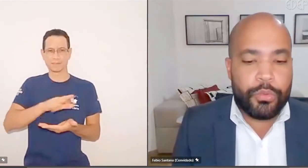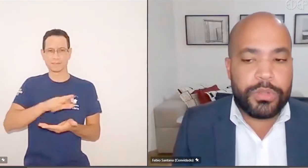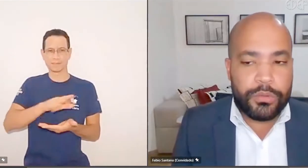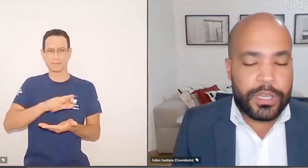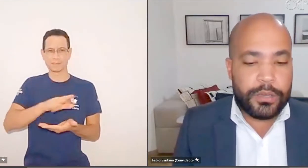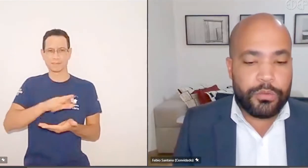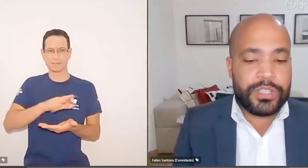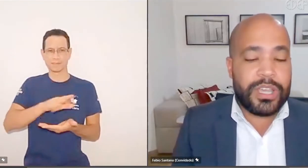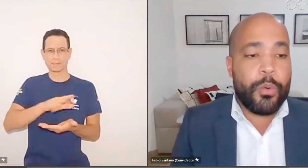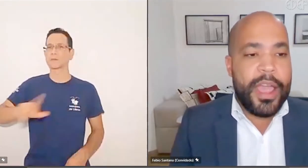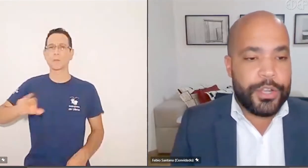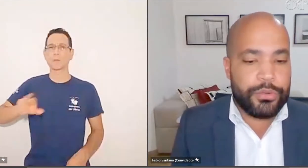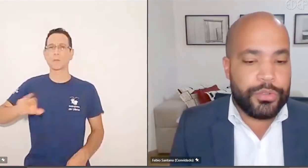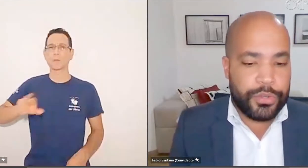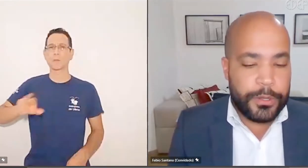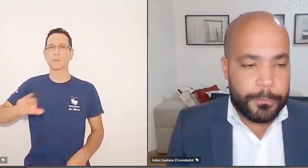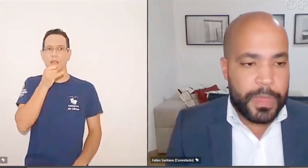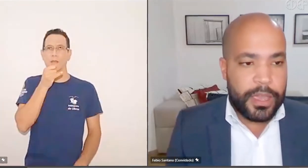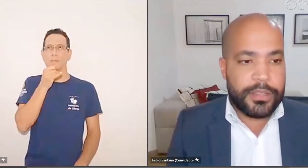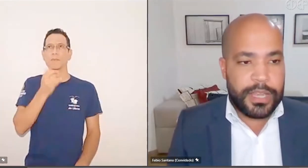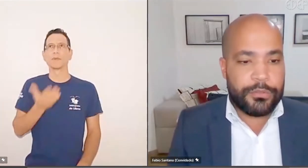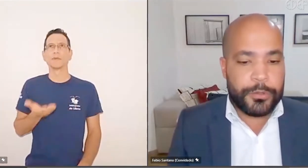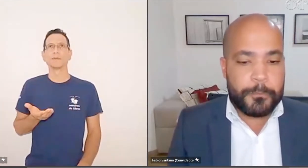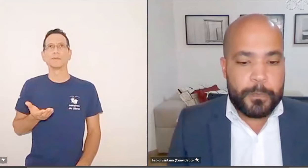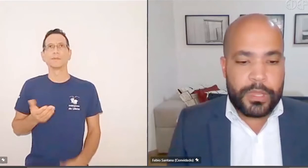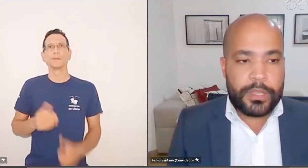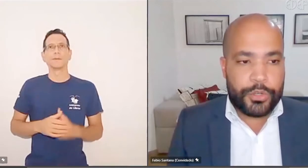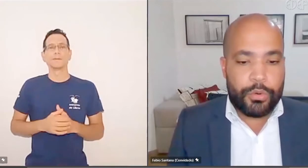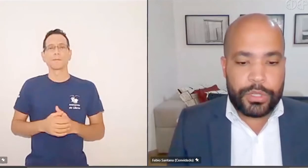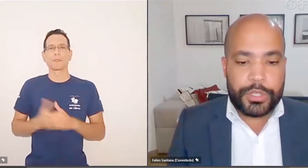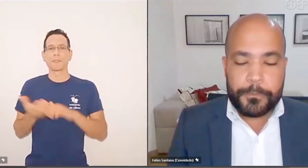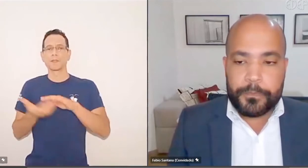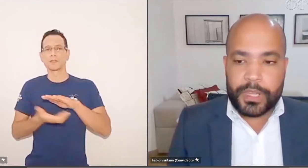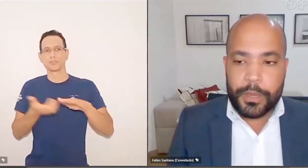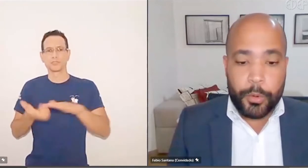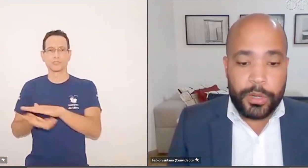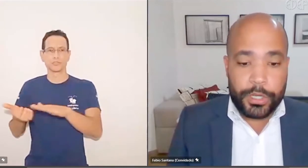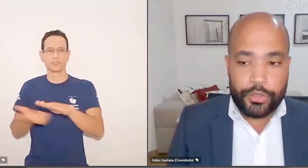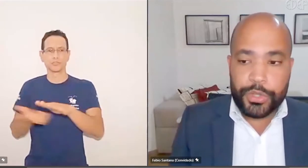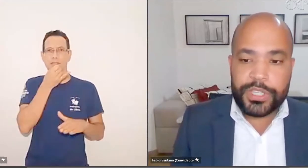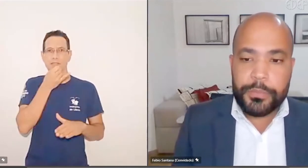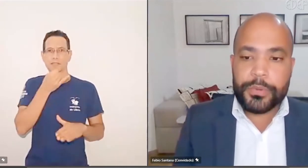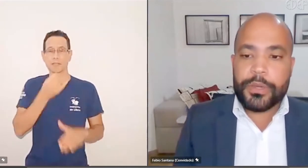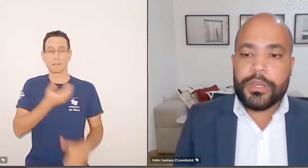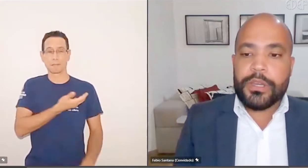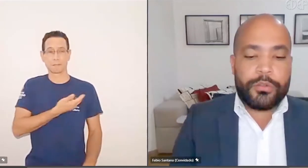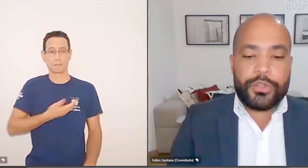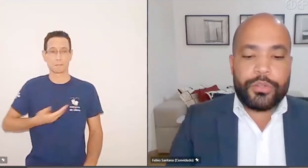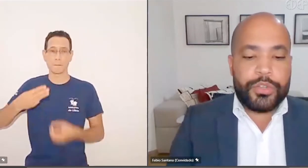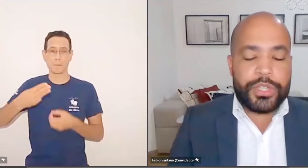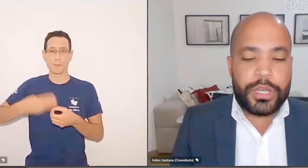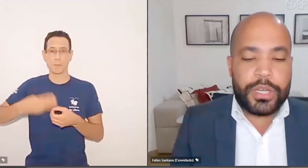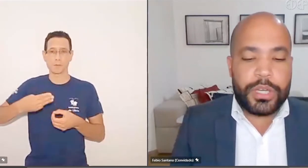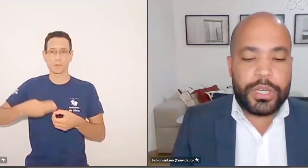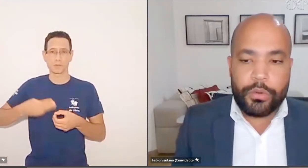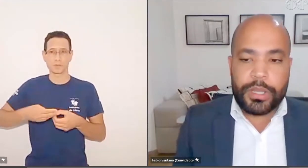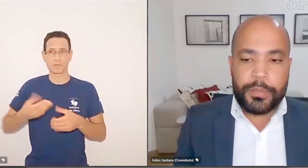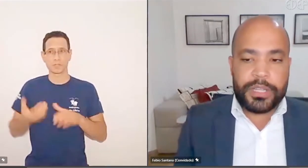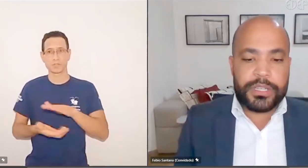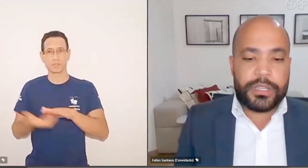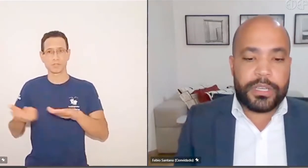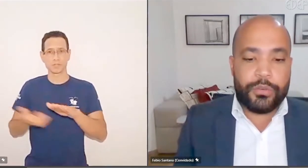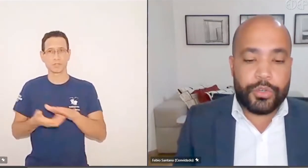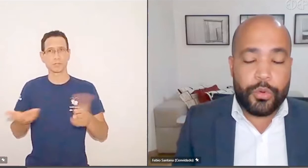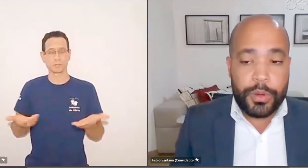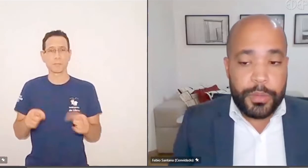estamos contando aqui os sequestros, né, realizados nas contas públicas do município e também nós não estamos